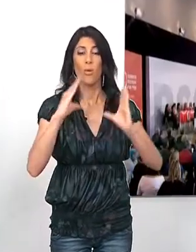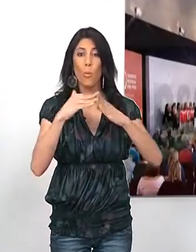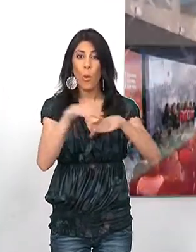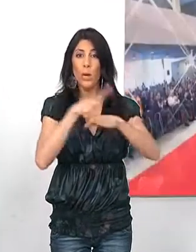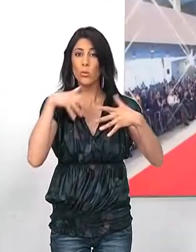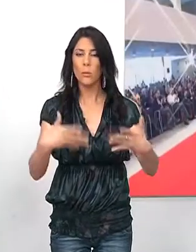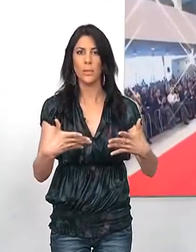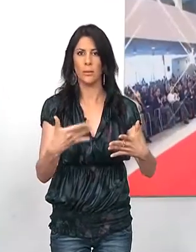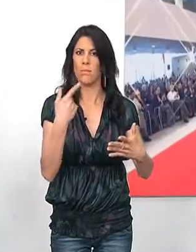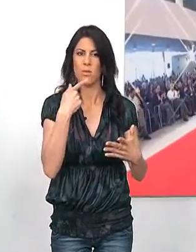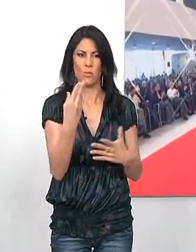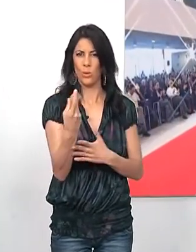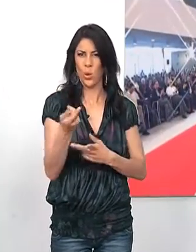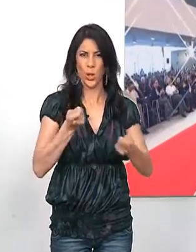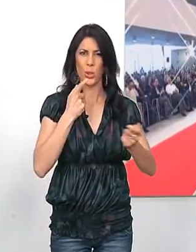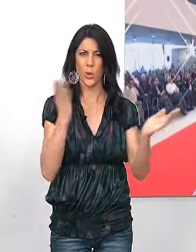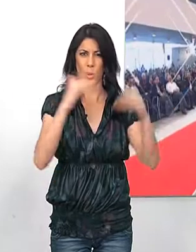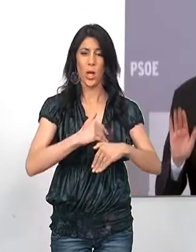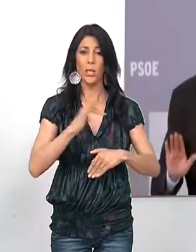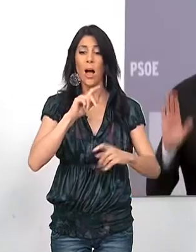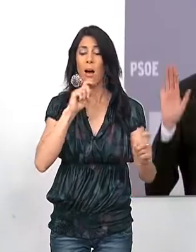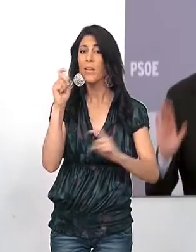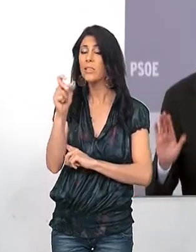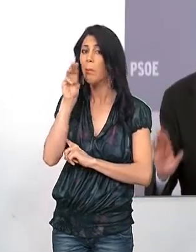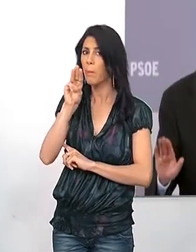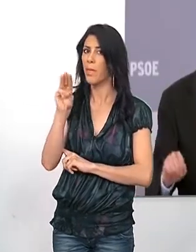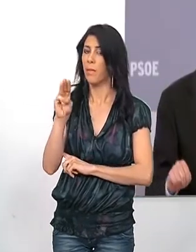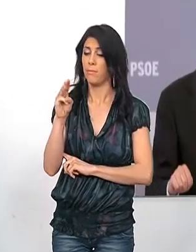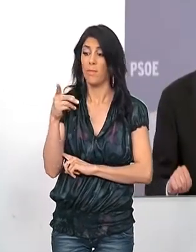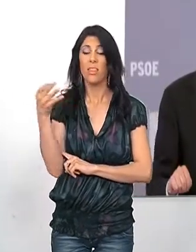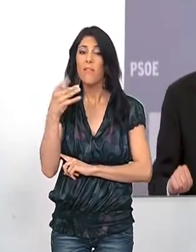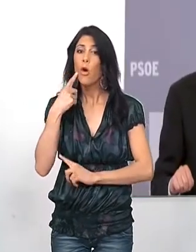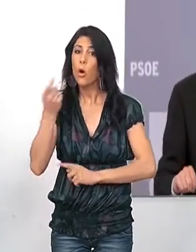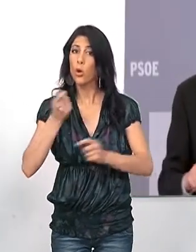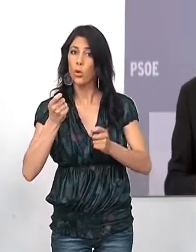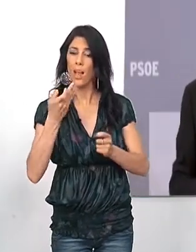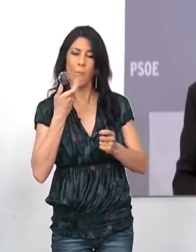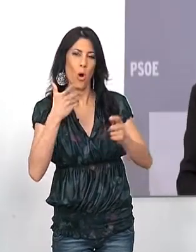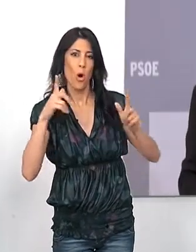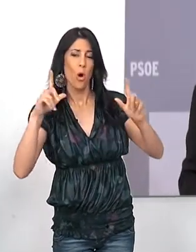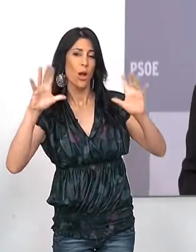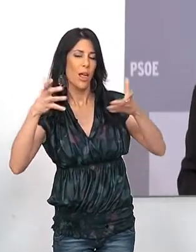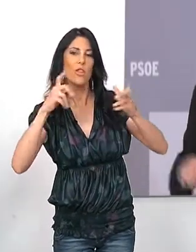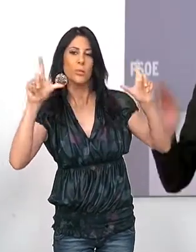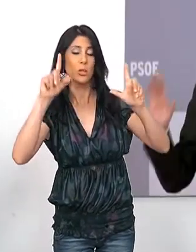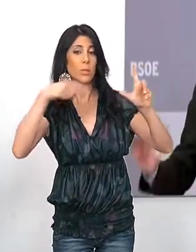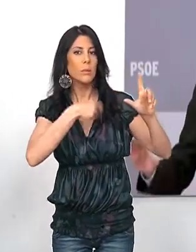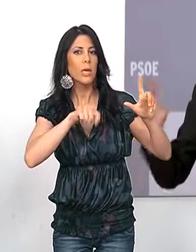de demolición descoordinado. Y ha advertido al Partido Popular que controlar RTVE no cambiará